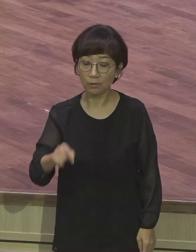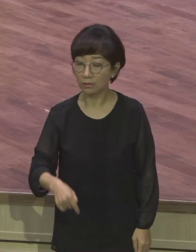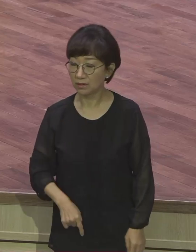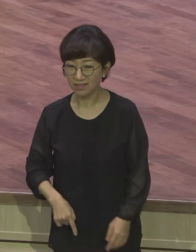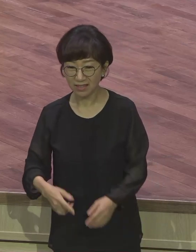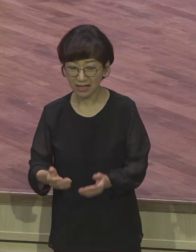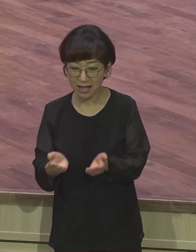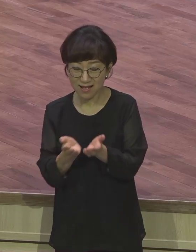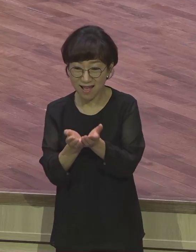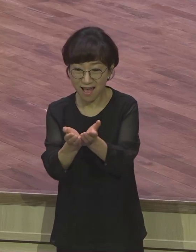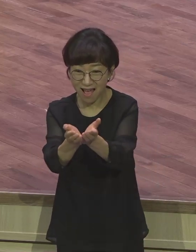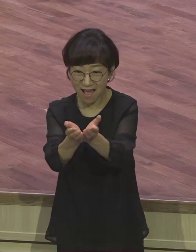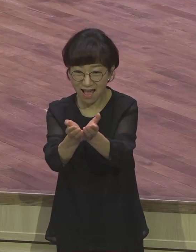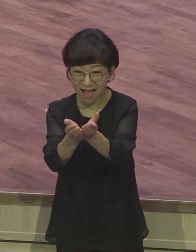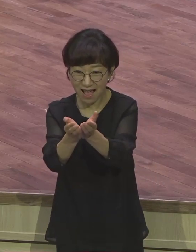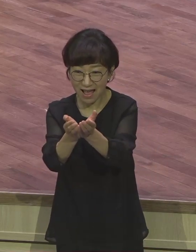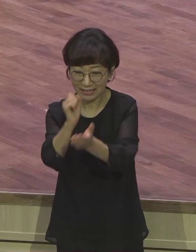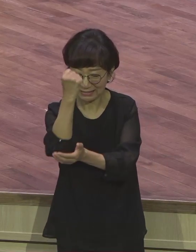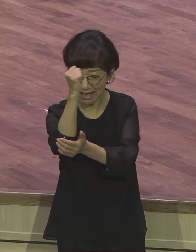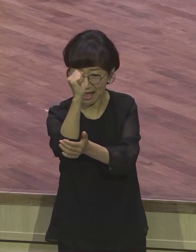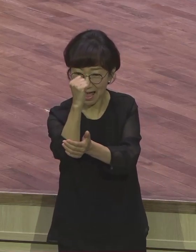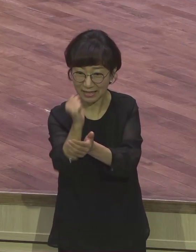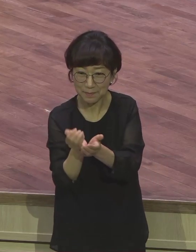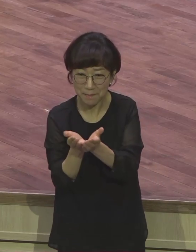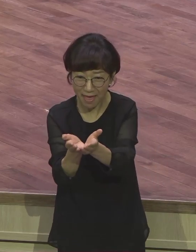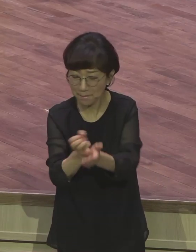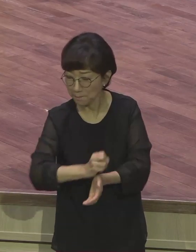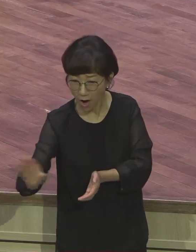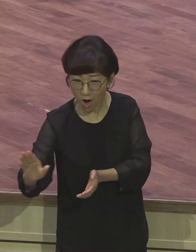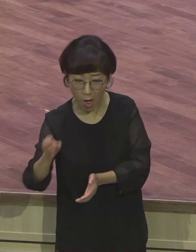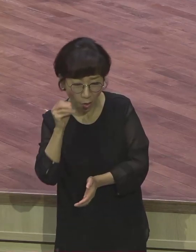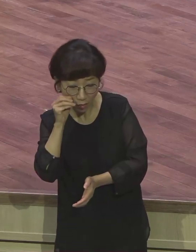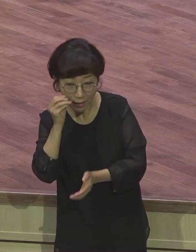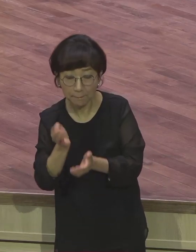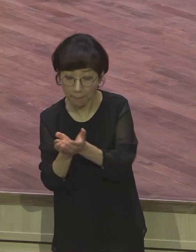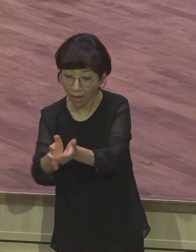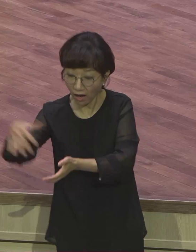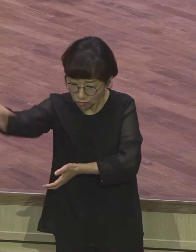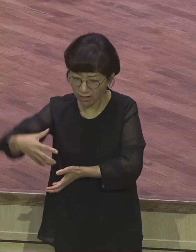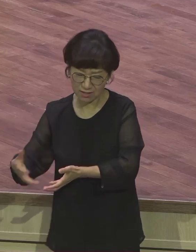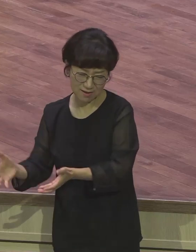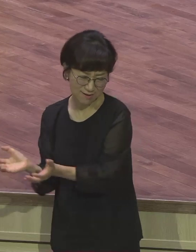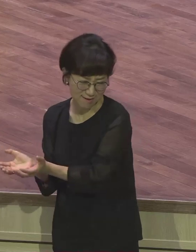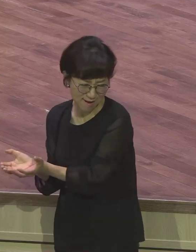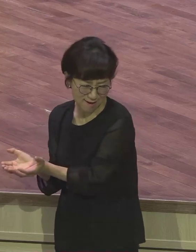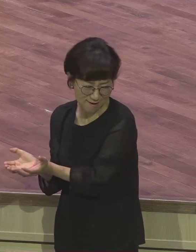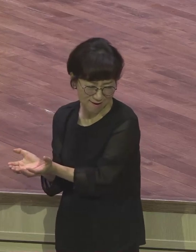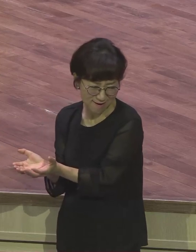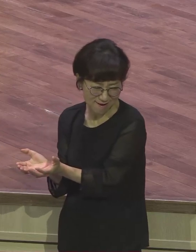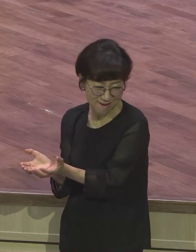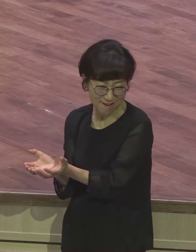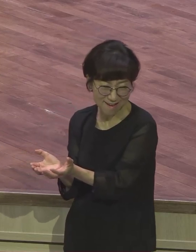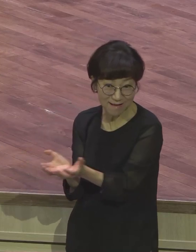사람이요. 이렇게 긍정적인 사람은 다 불가능합니다. 안 됩니다. 정주영 씨 유명한 말이 있죠.